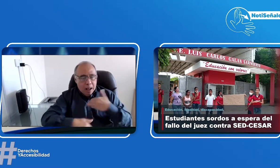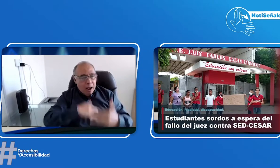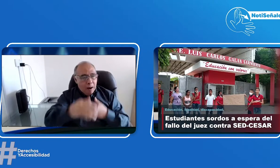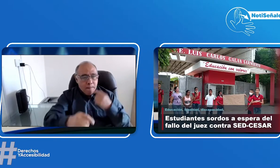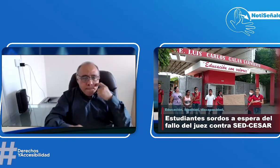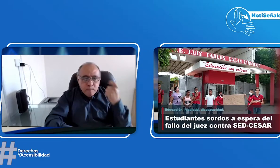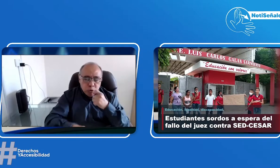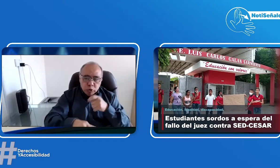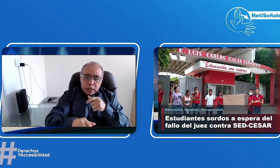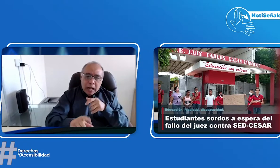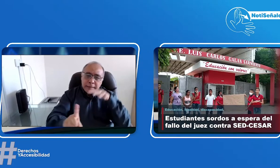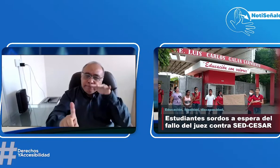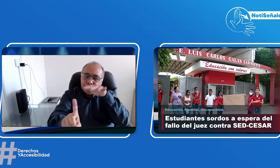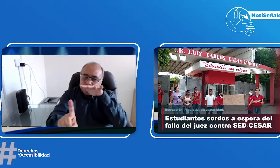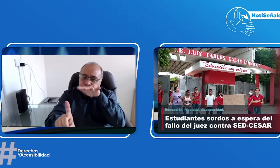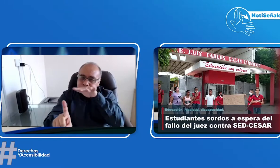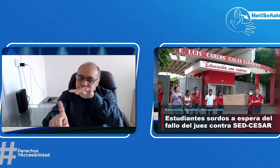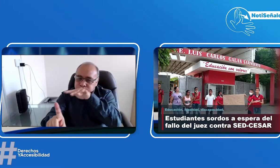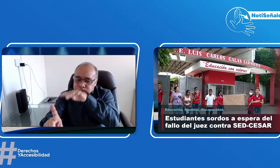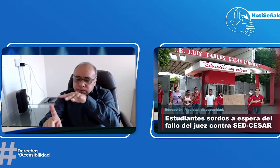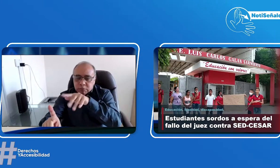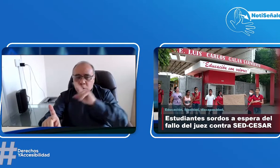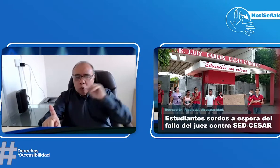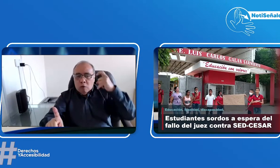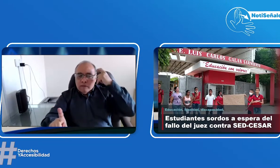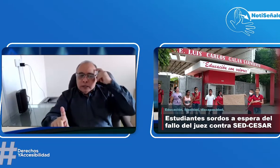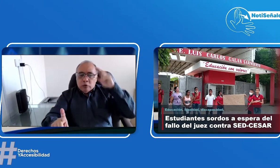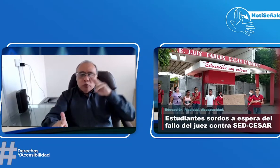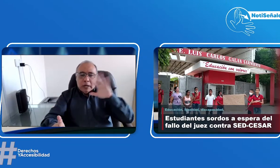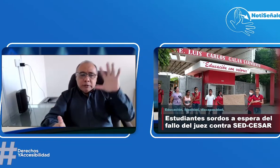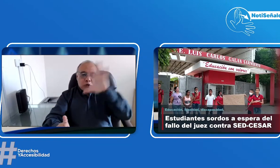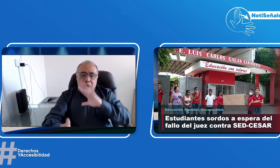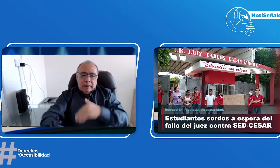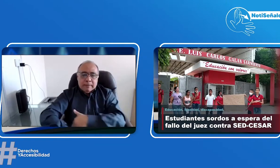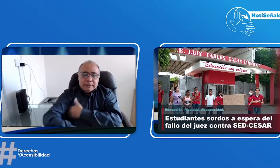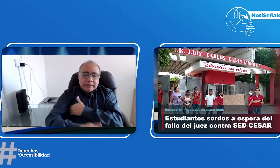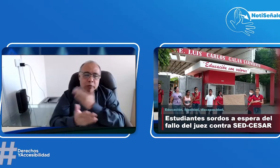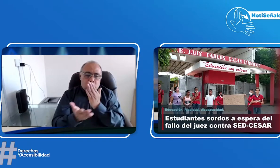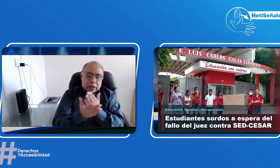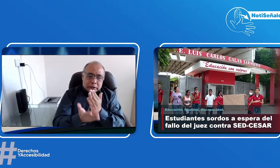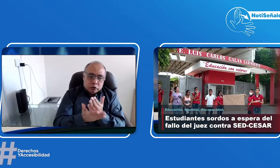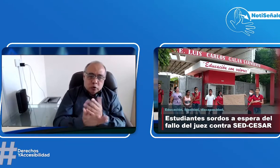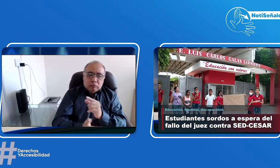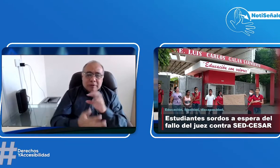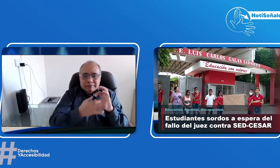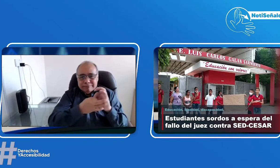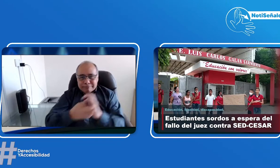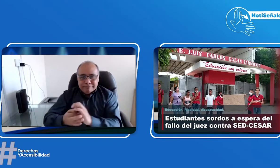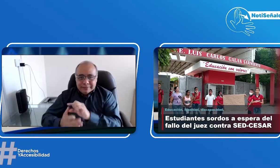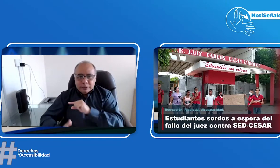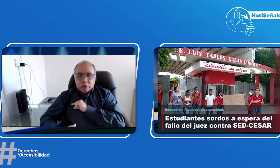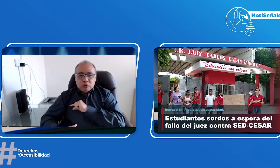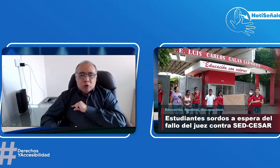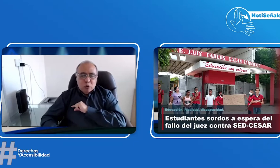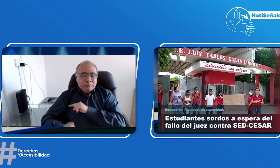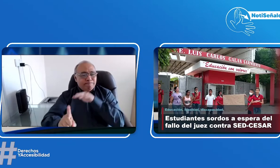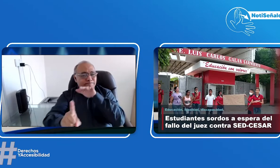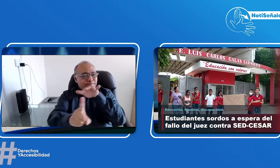familia, con todos los demás, para que podamos hacer estos procesos de incidencia frente a gobierno nacional, ministerio de educación,